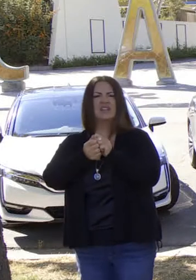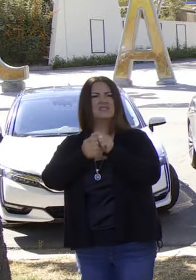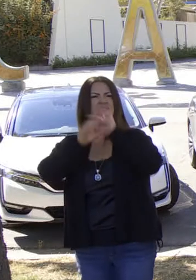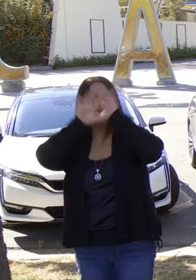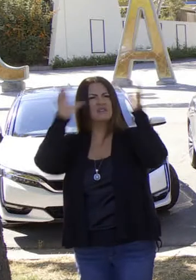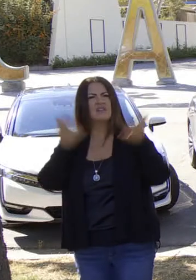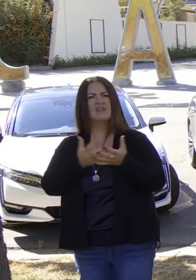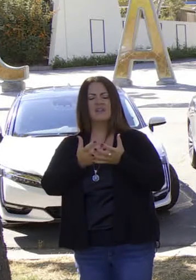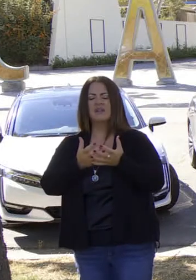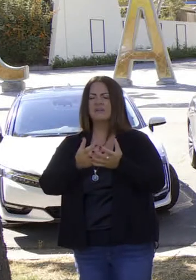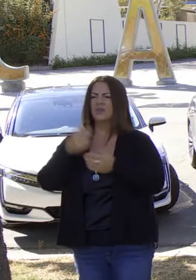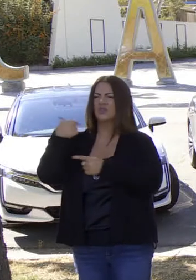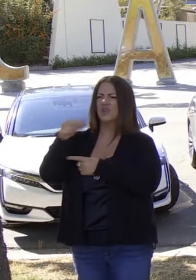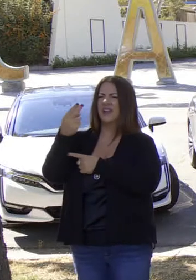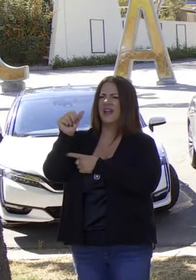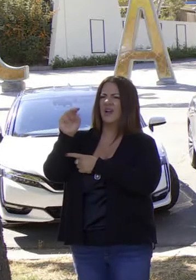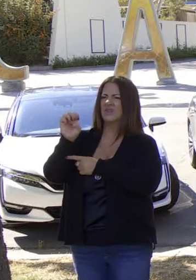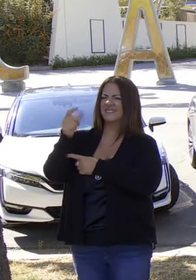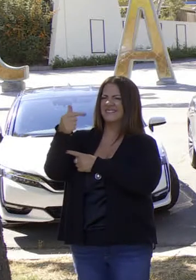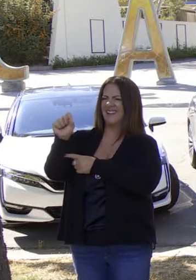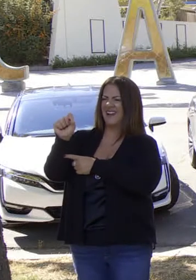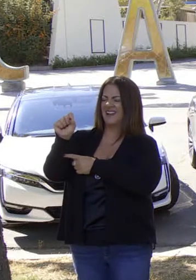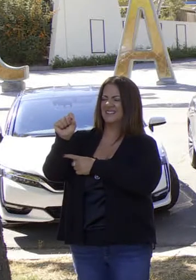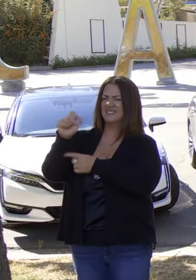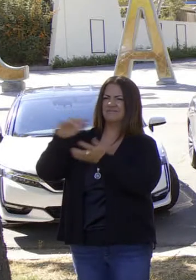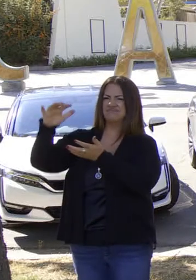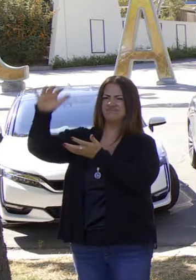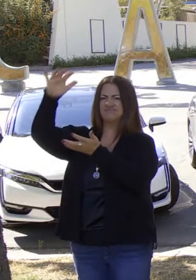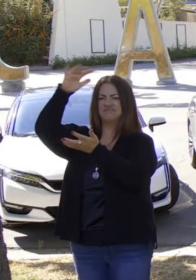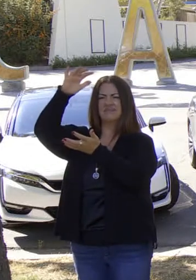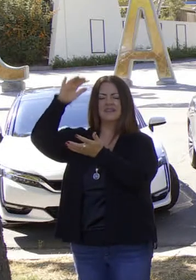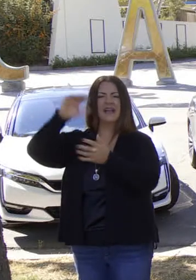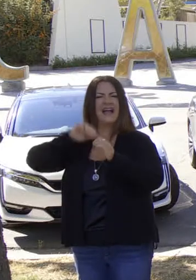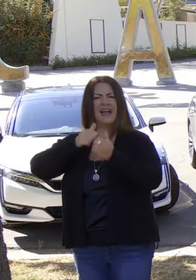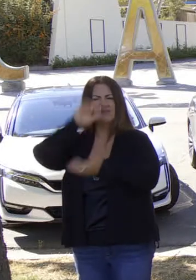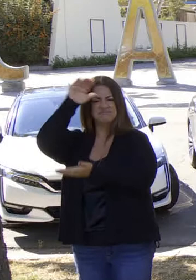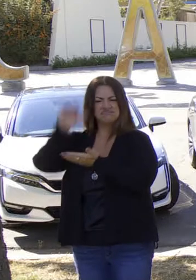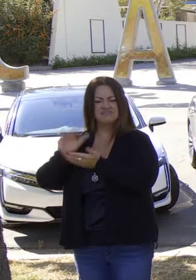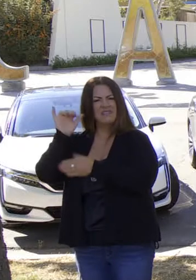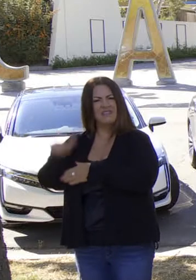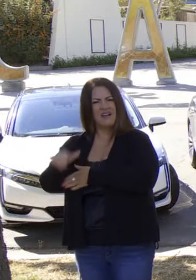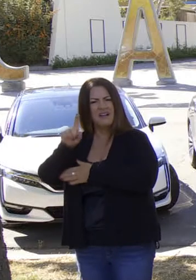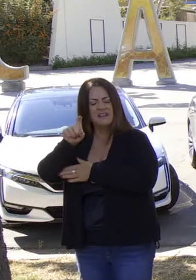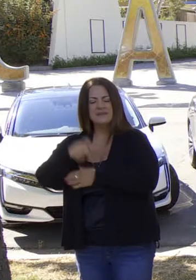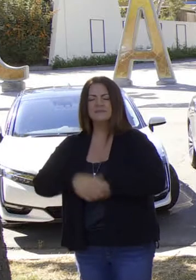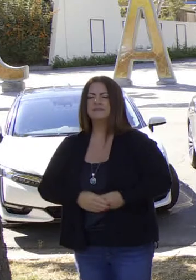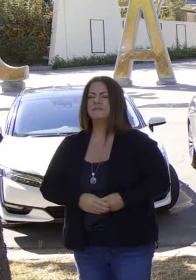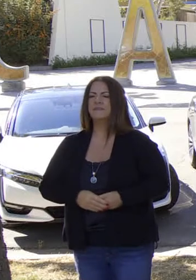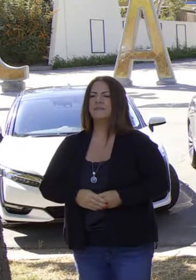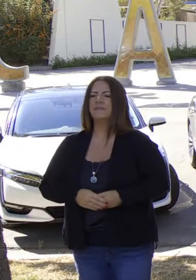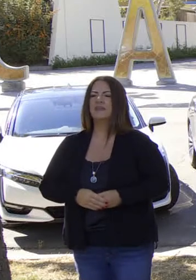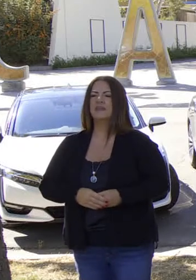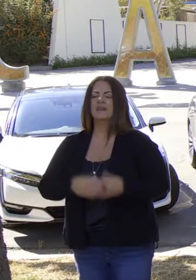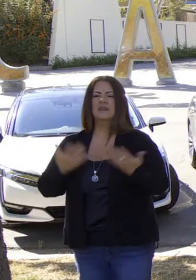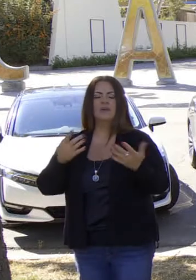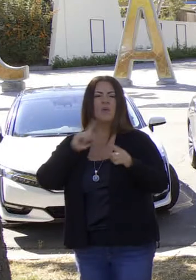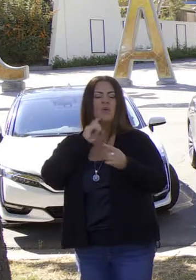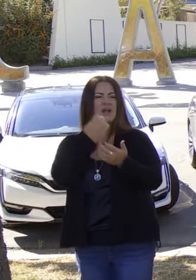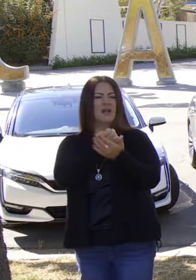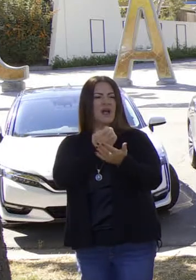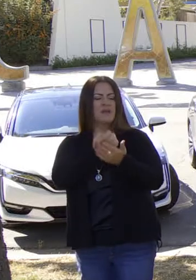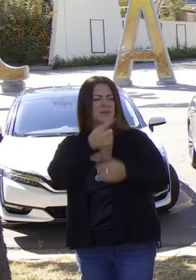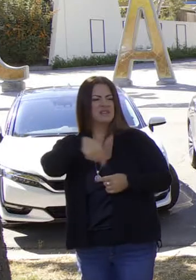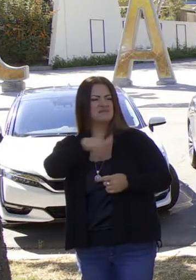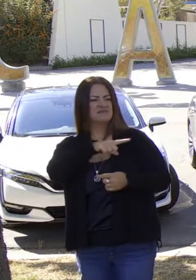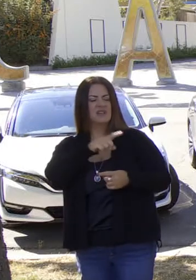se logran reducciones considerables en emisiones de gases de invernadero, cómo se reduce considerablemente la emisión en sectores de la